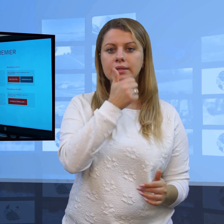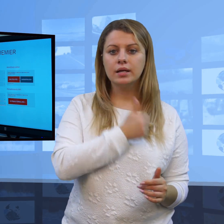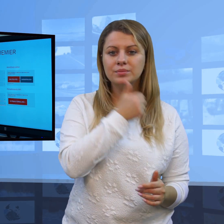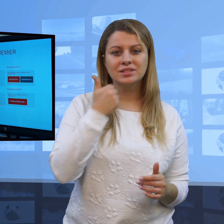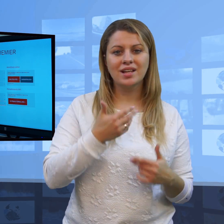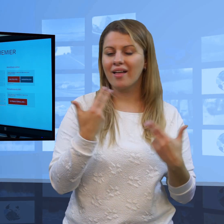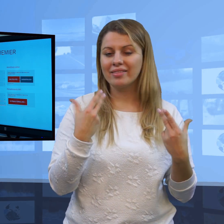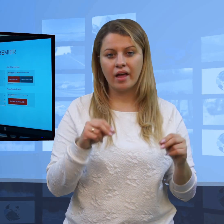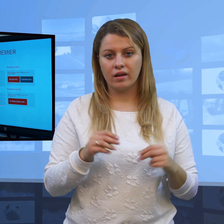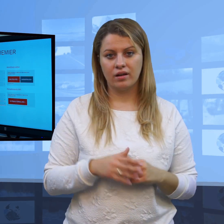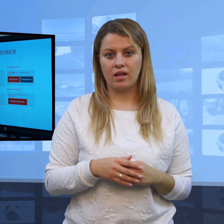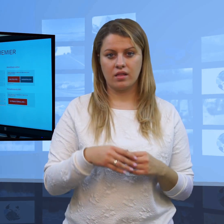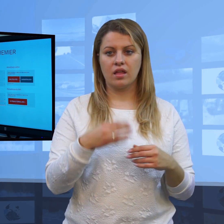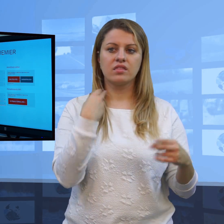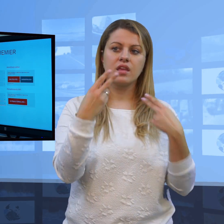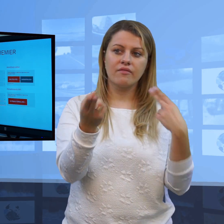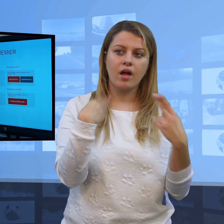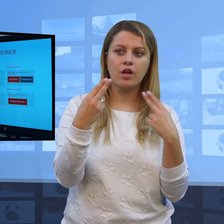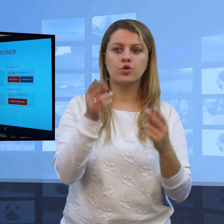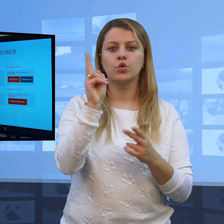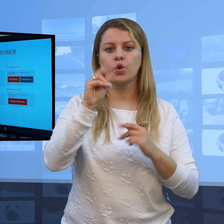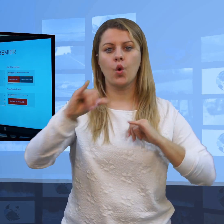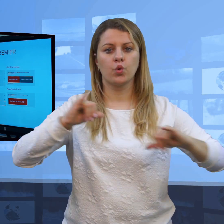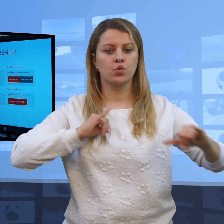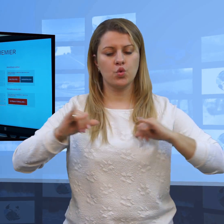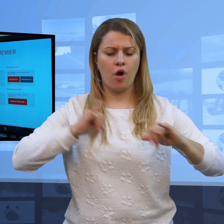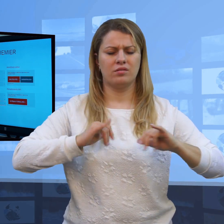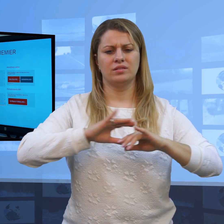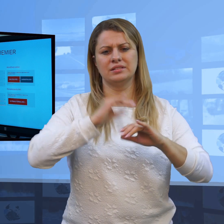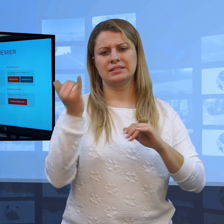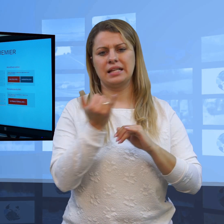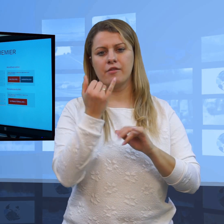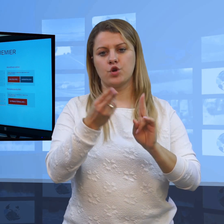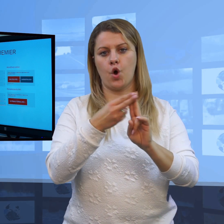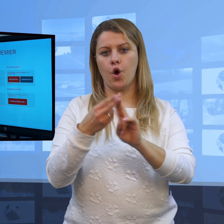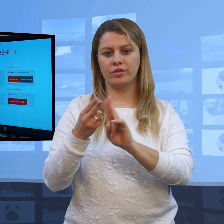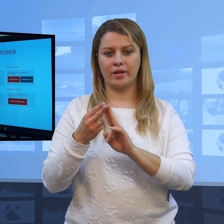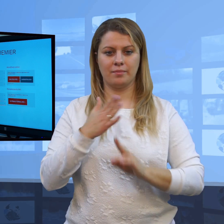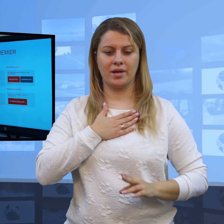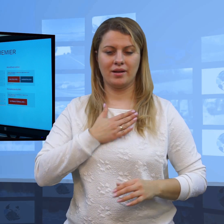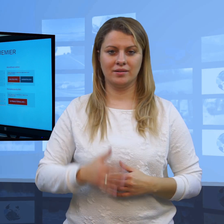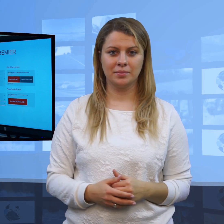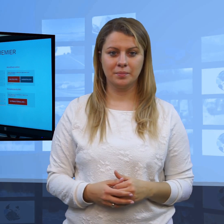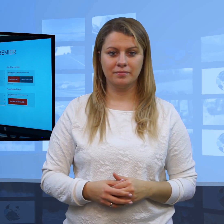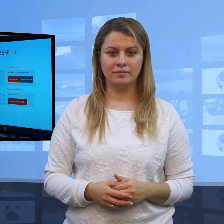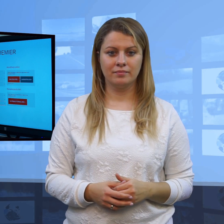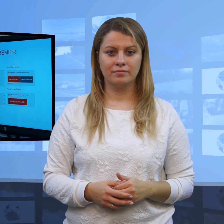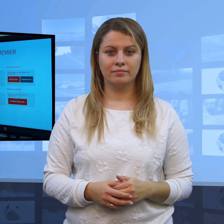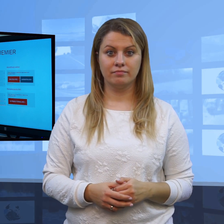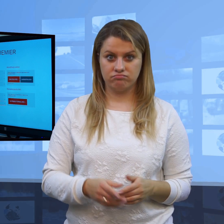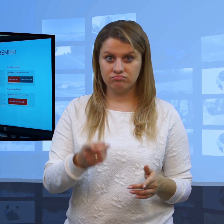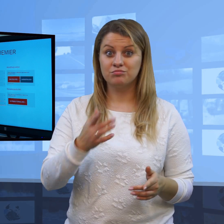do biura prasowego, a biuro prasowe na niebe. Odpowie. Proszę mi bierzeć odpowiada.